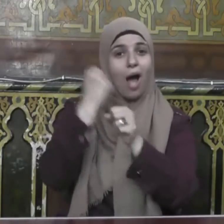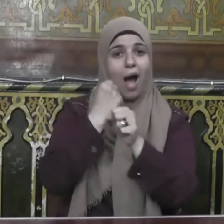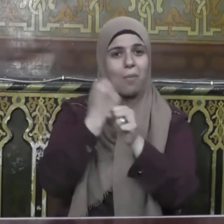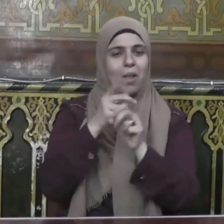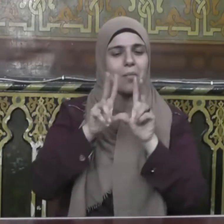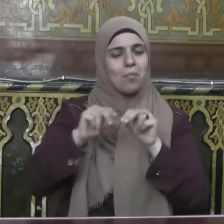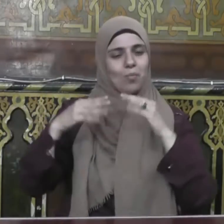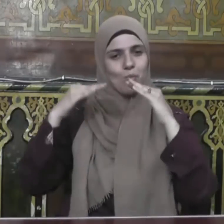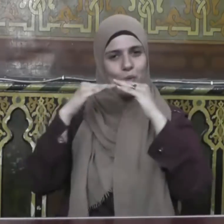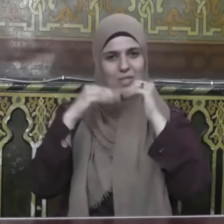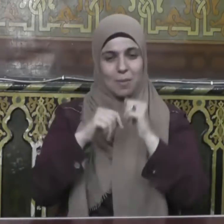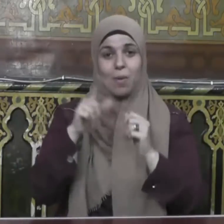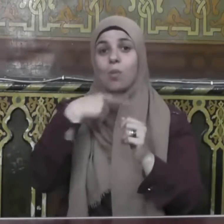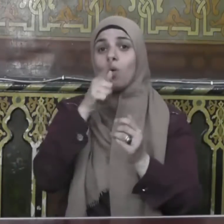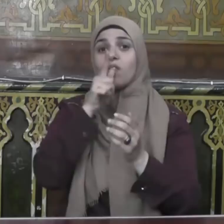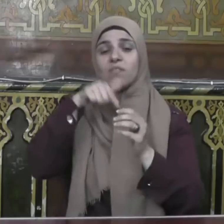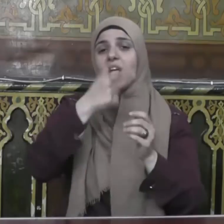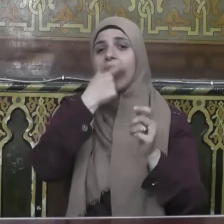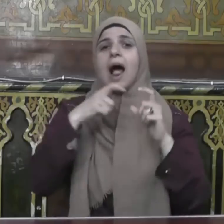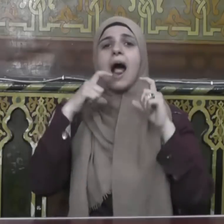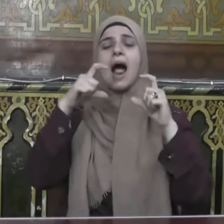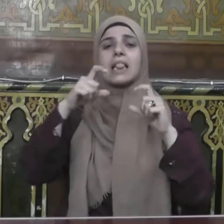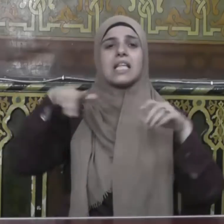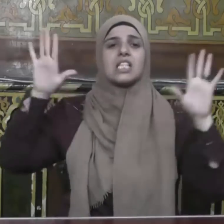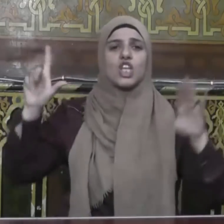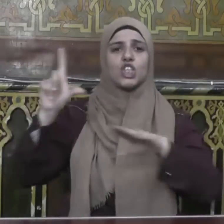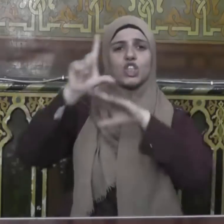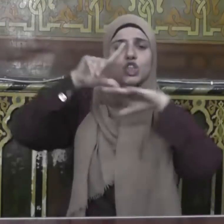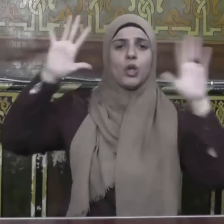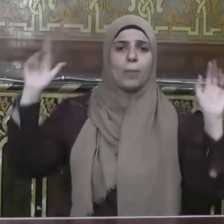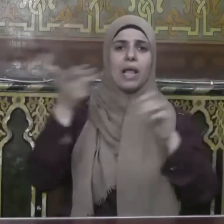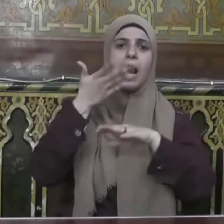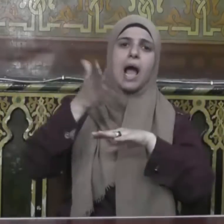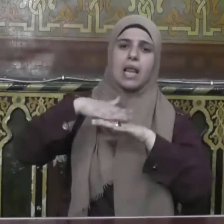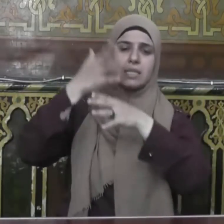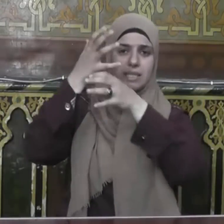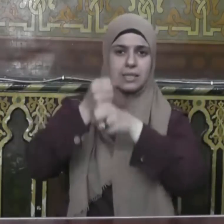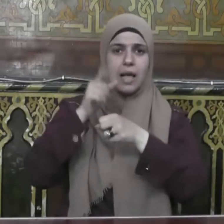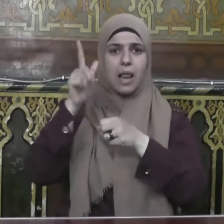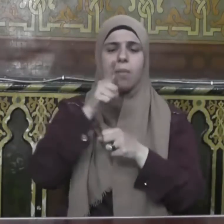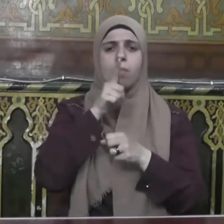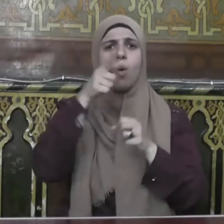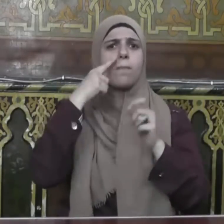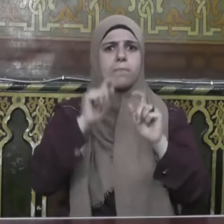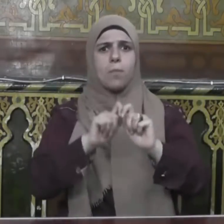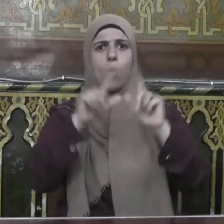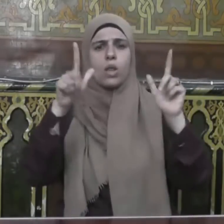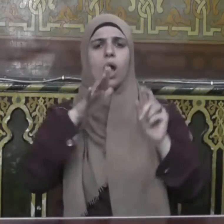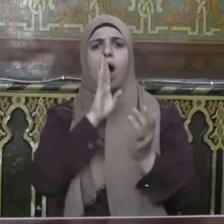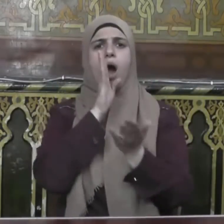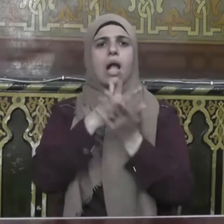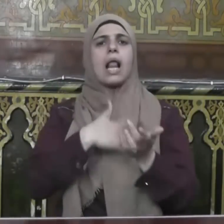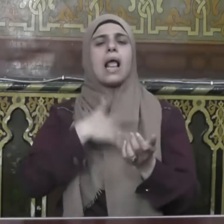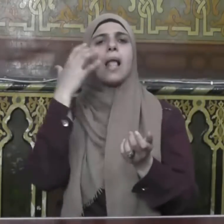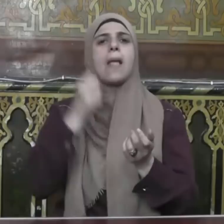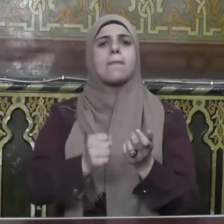وقد جاء في حديث جبريل عليه السلام بيان حقيقة الإيمان الذي ينبغي أن